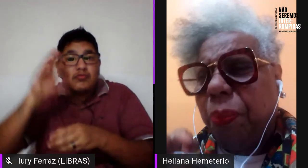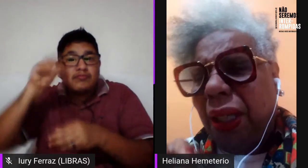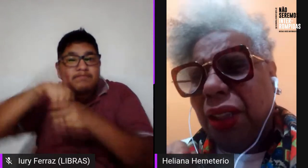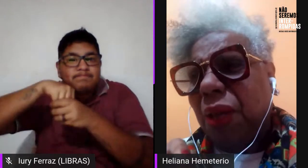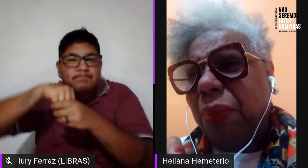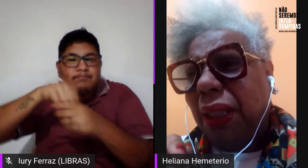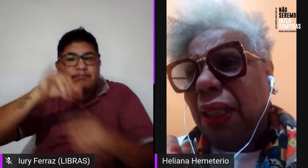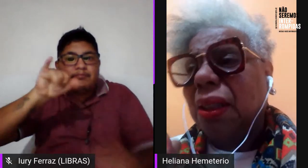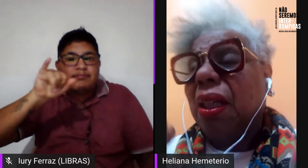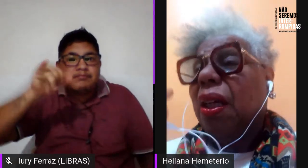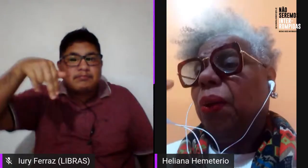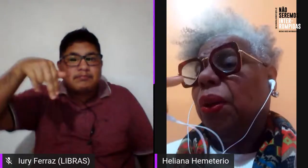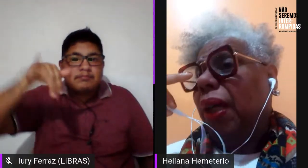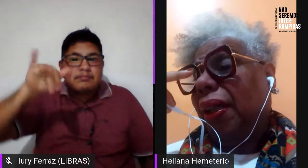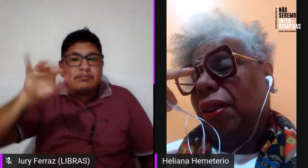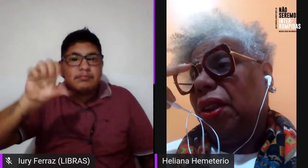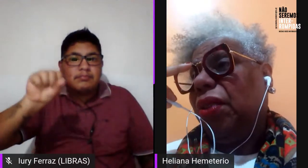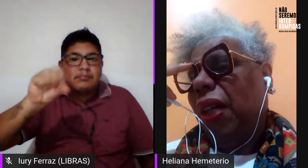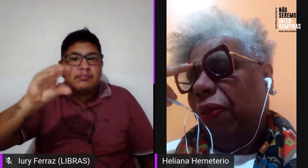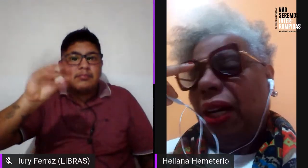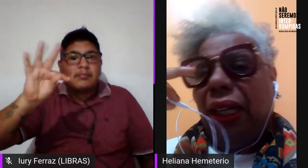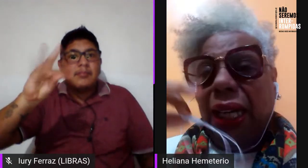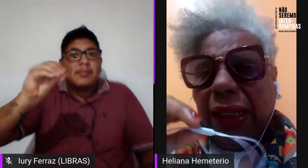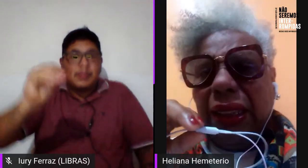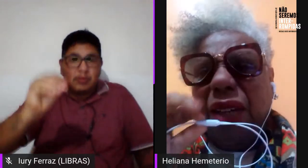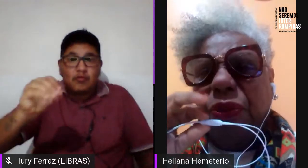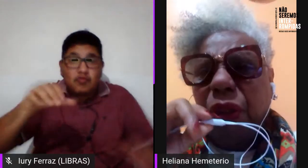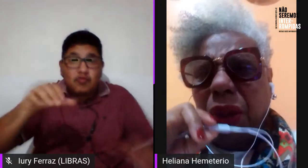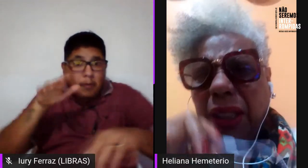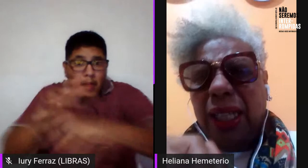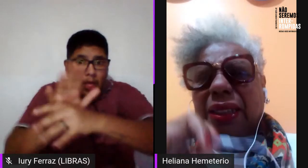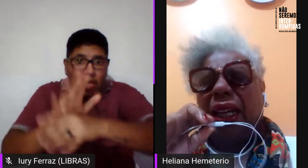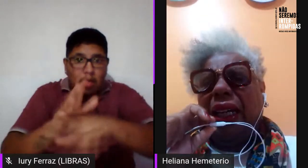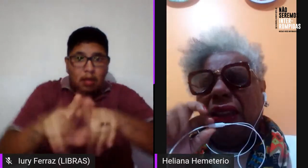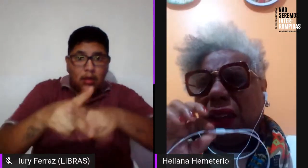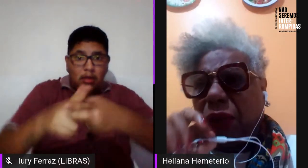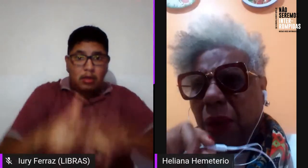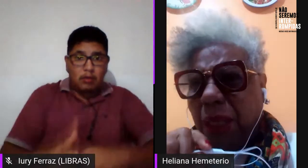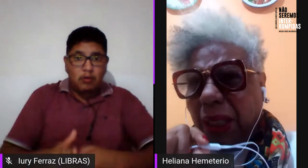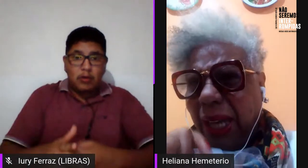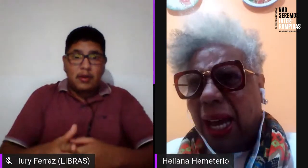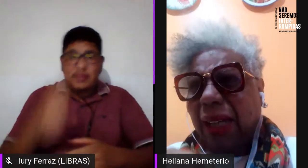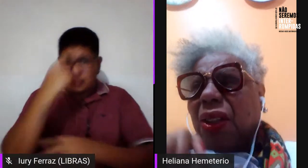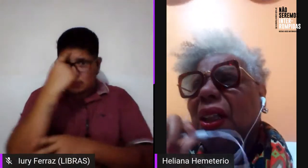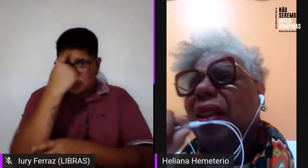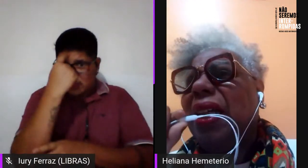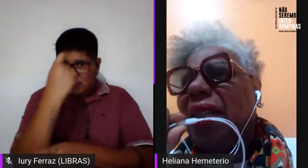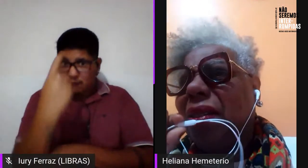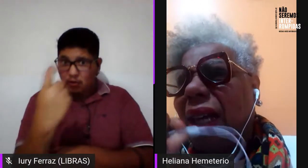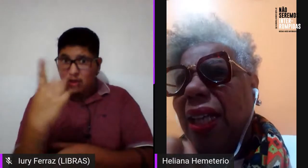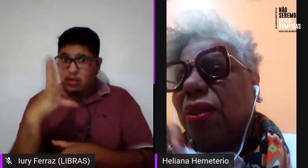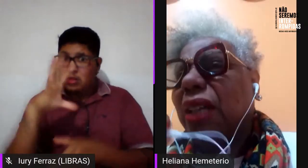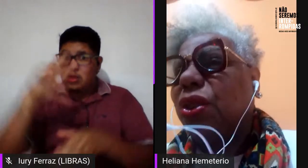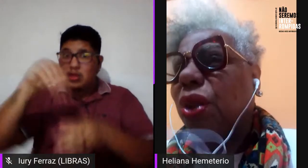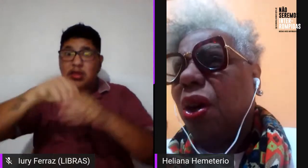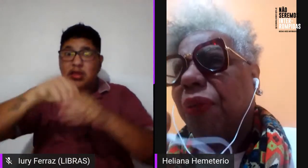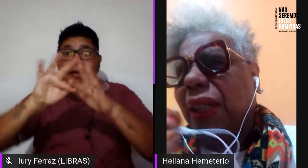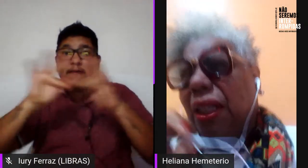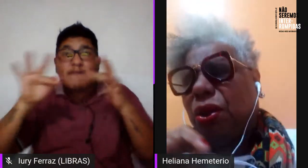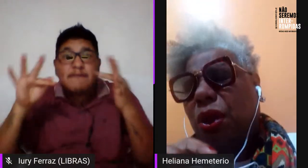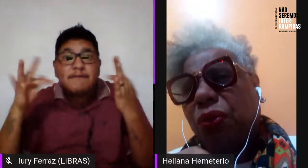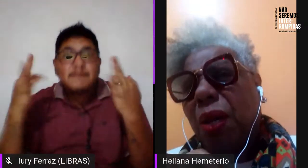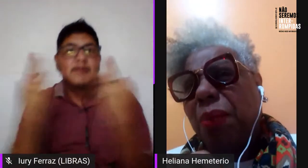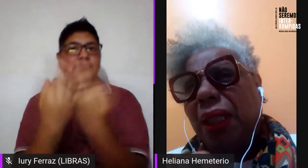corretivo pelas famílias, quando é que a gente vai falar da violência intrafamiliar que as lésbicas